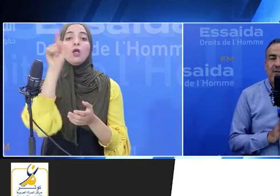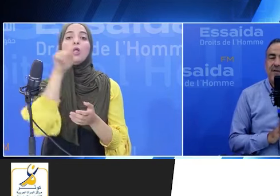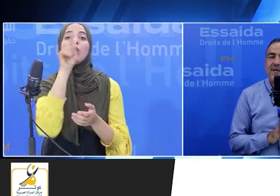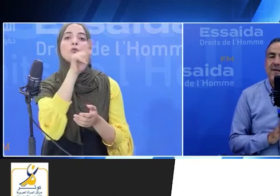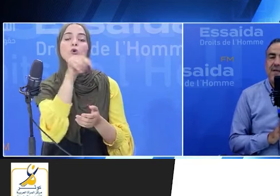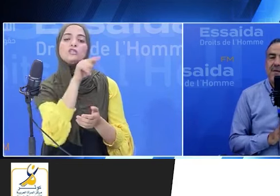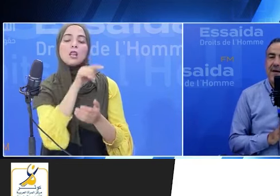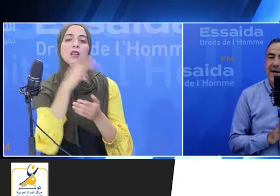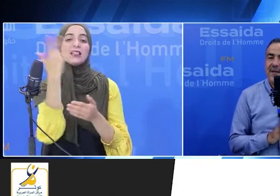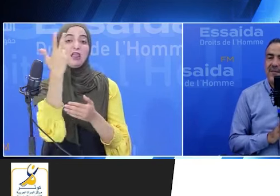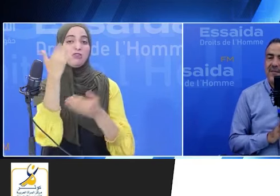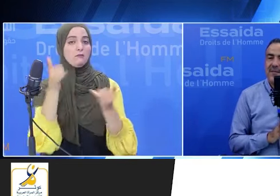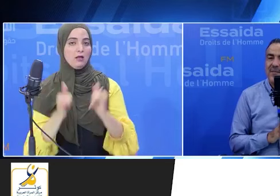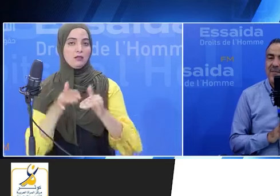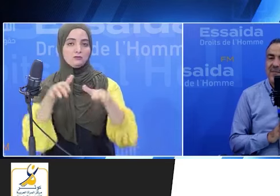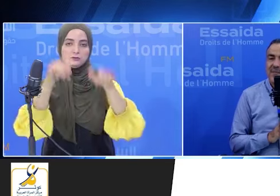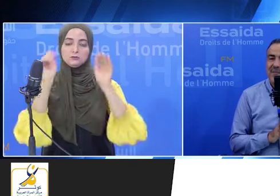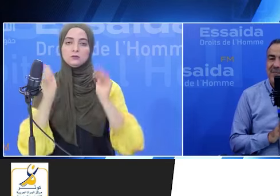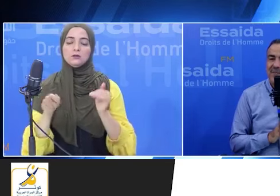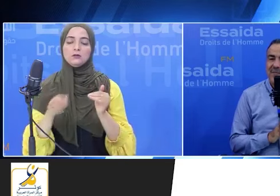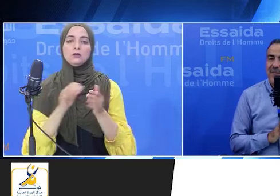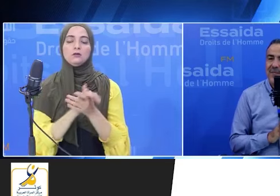توزر ثلاثة مقاعد